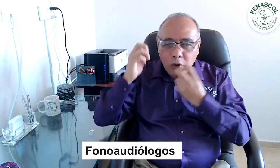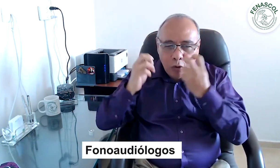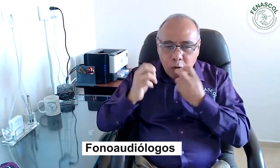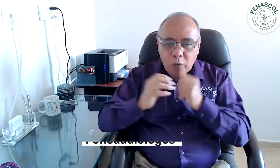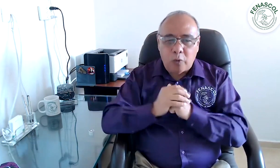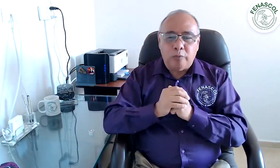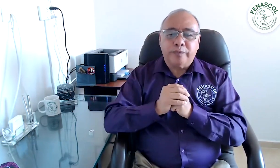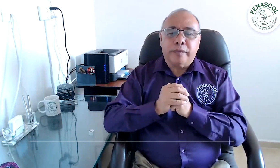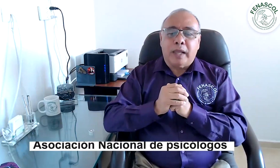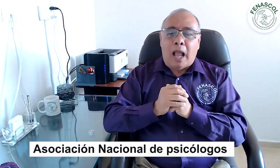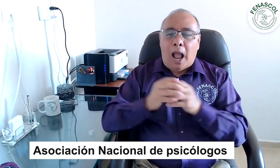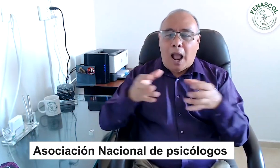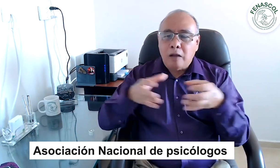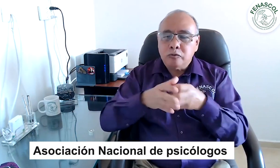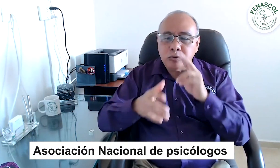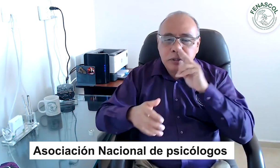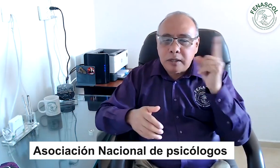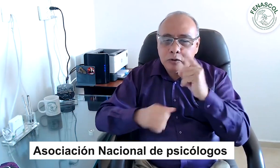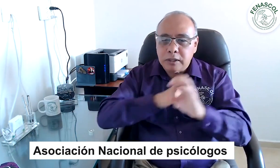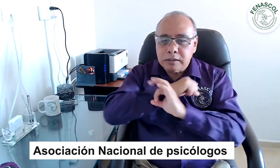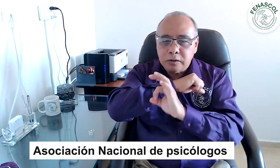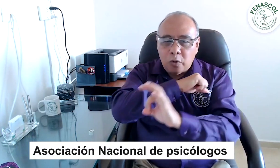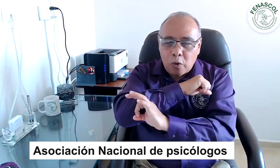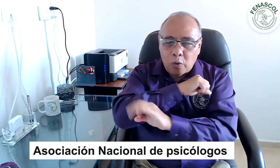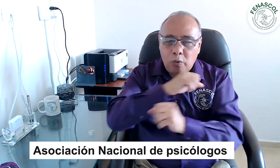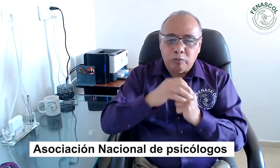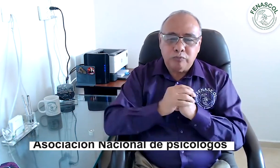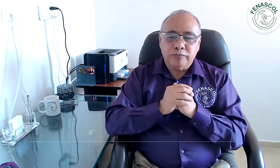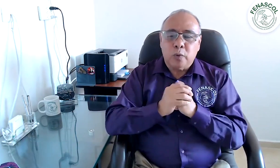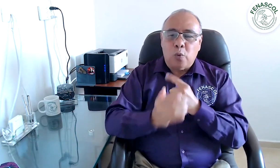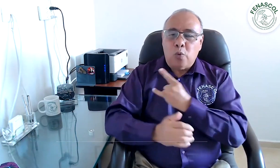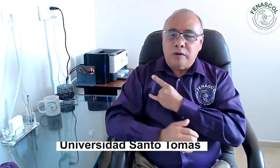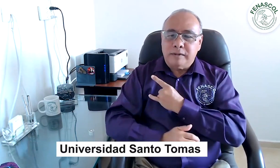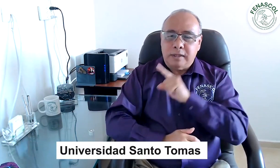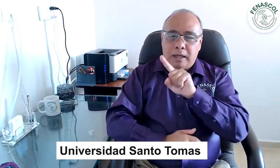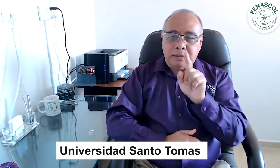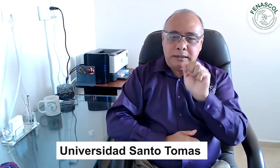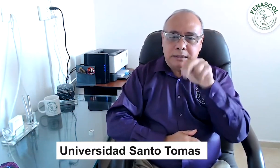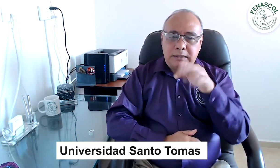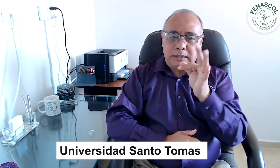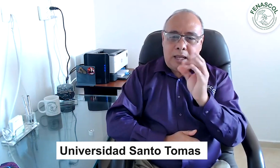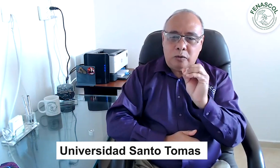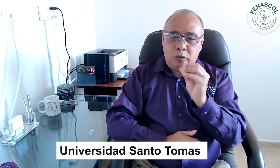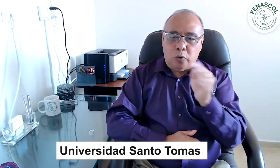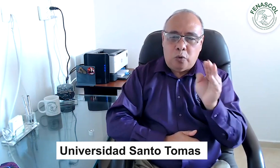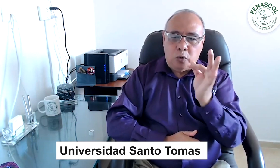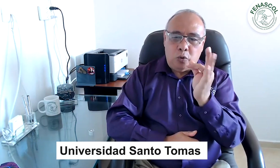Médicos Fonoaudiólogos, Asociación Nacional de Psicólogos, Universidad